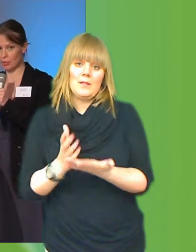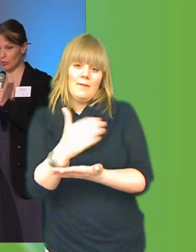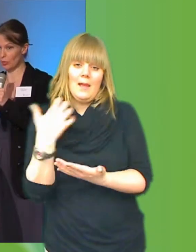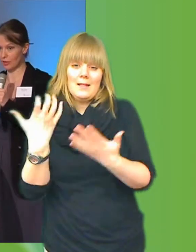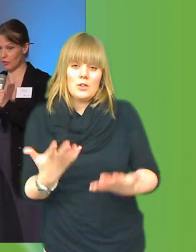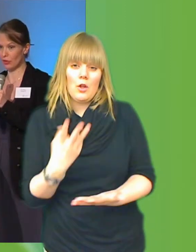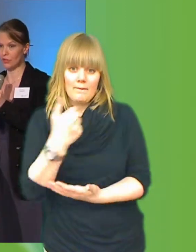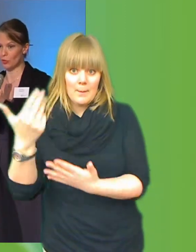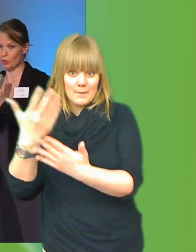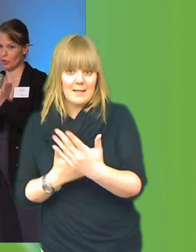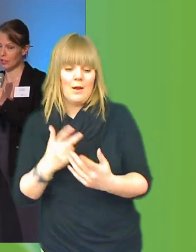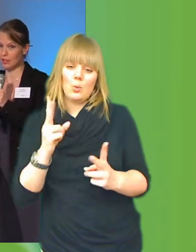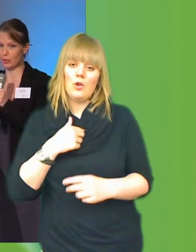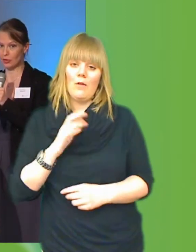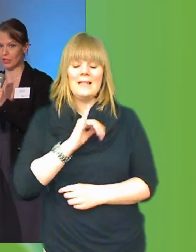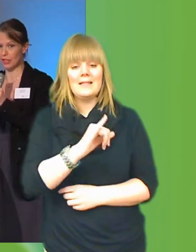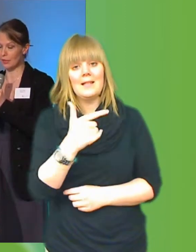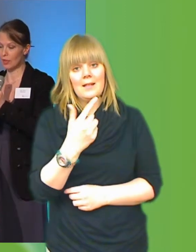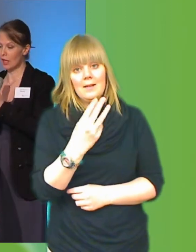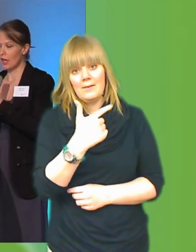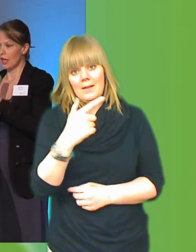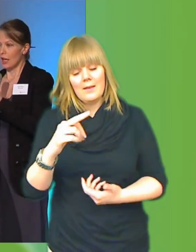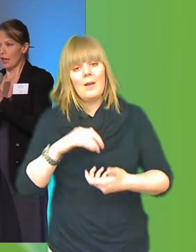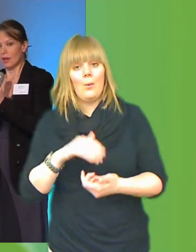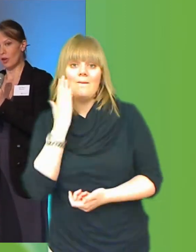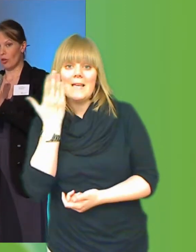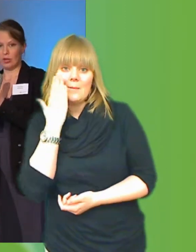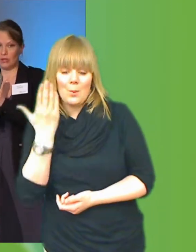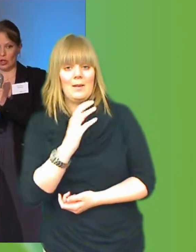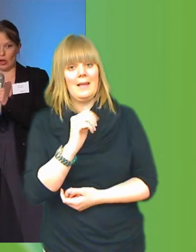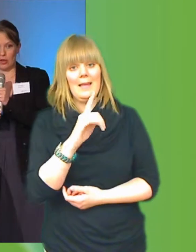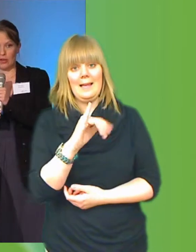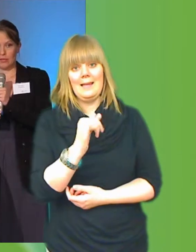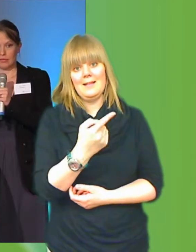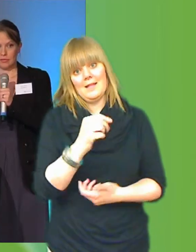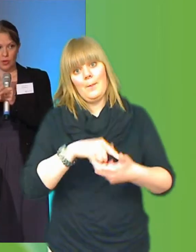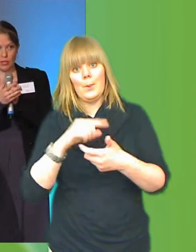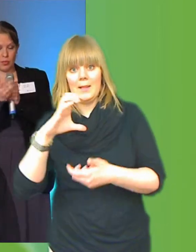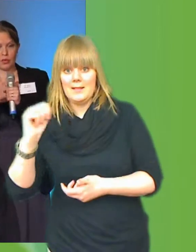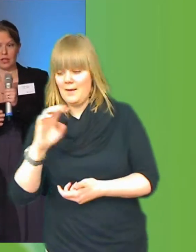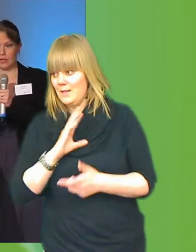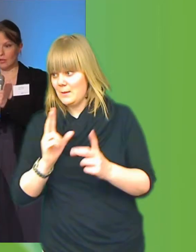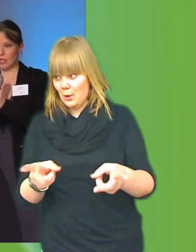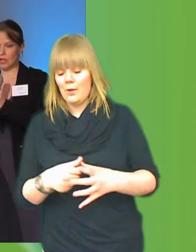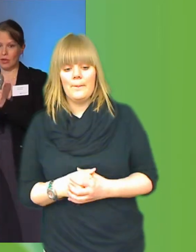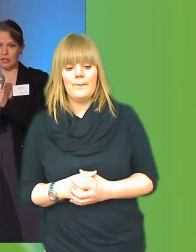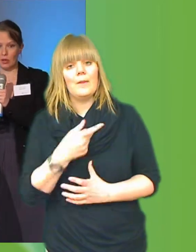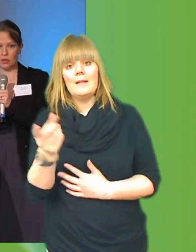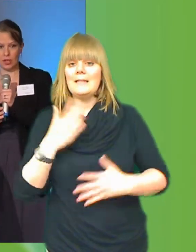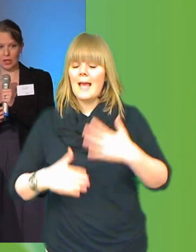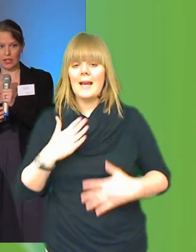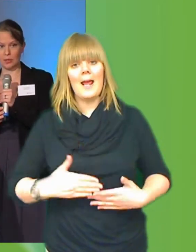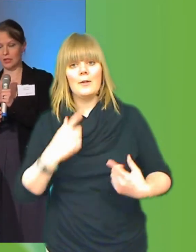ni hitta mig på Twitter och Facebook och Elisa.se. Kom med förslag. Både på olika